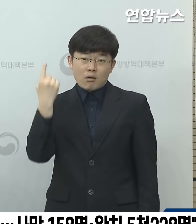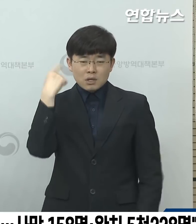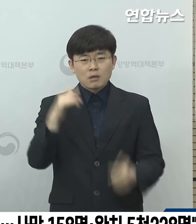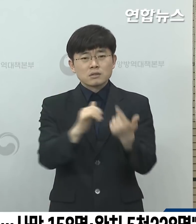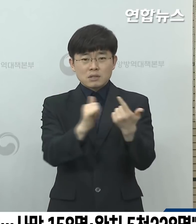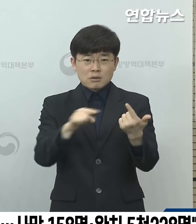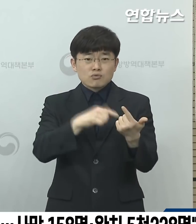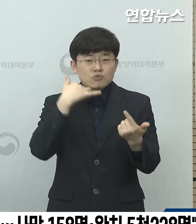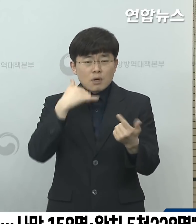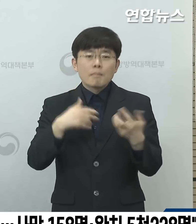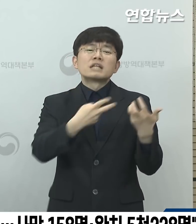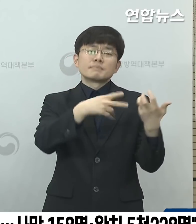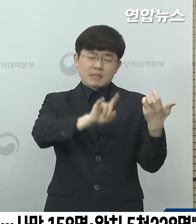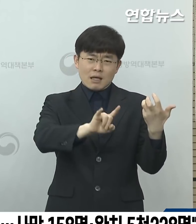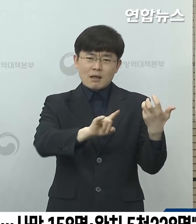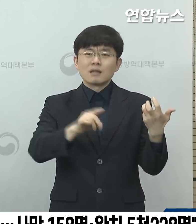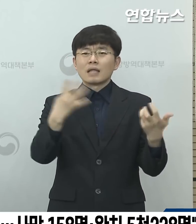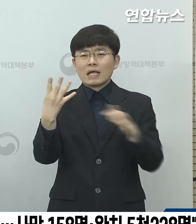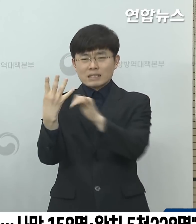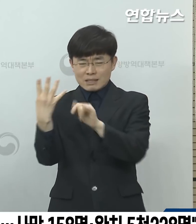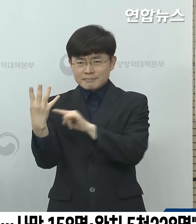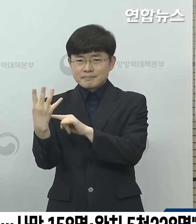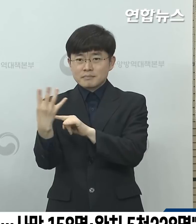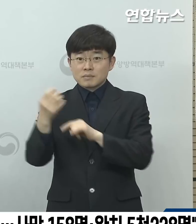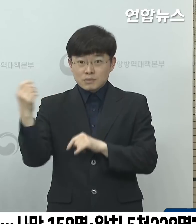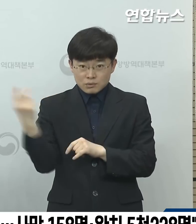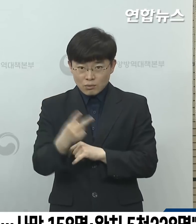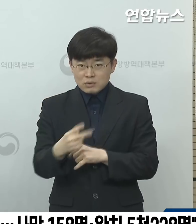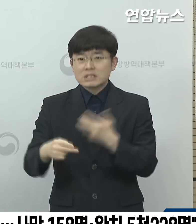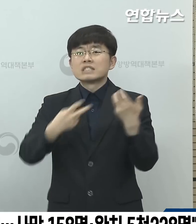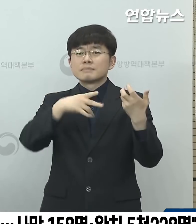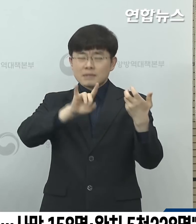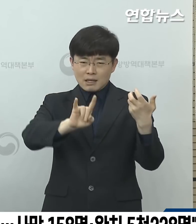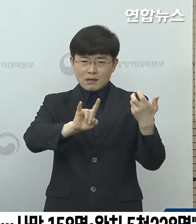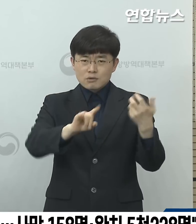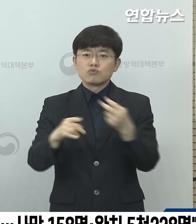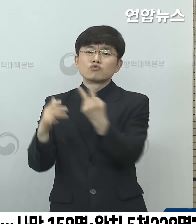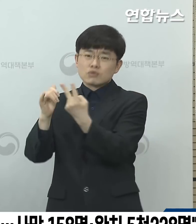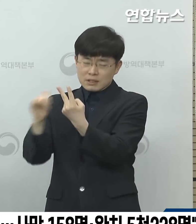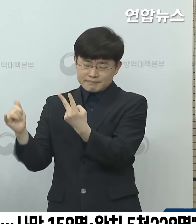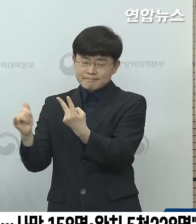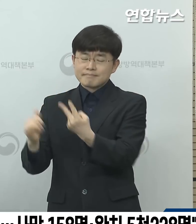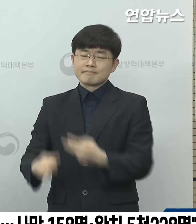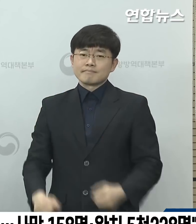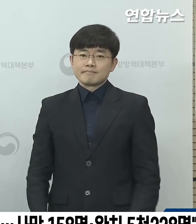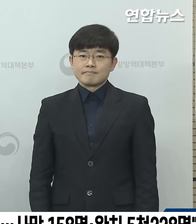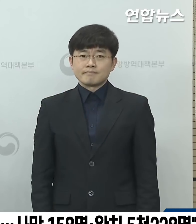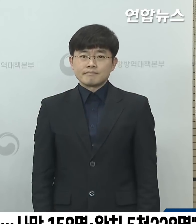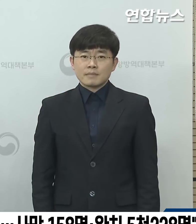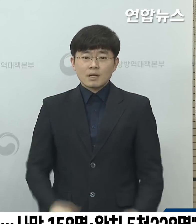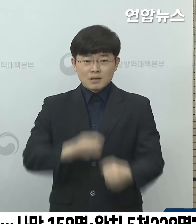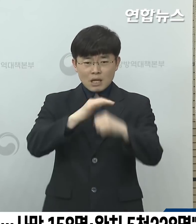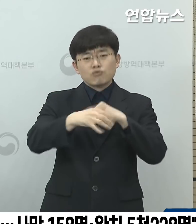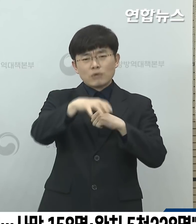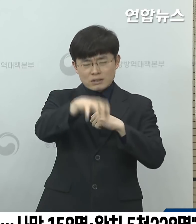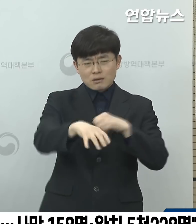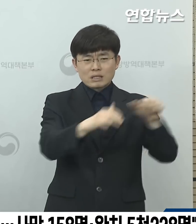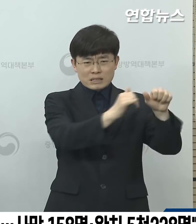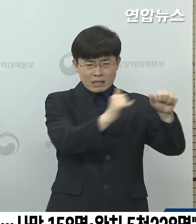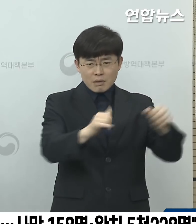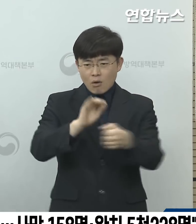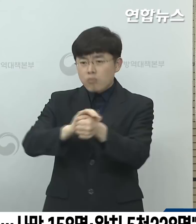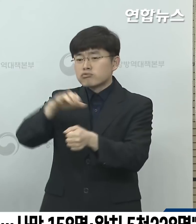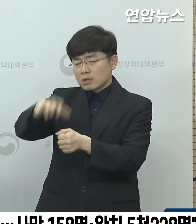6분은 80대가 4명이셨고 70대 어르신이 2명이셨습니다. 대구 지역에서 5명,